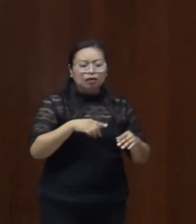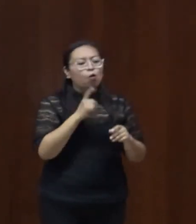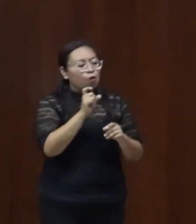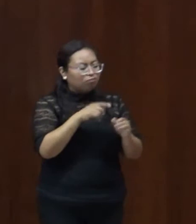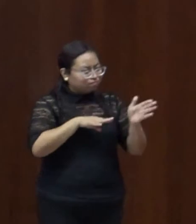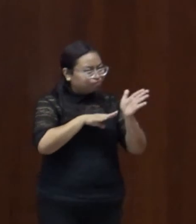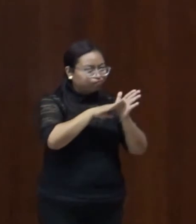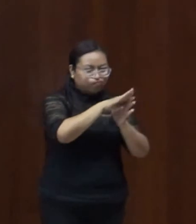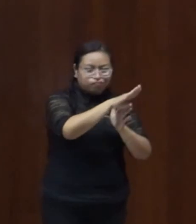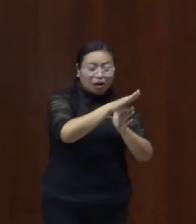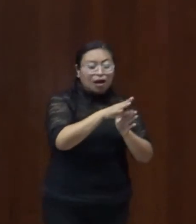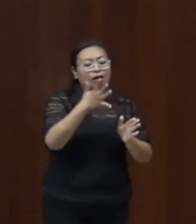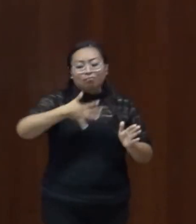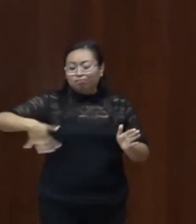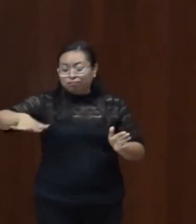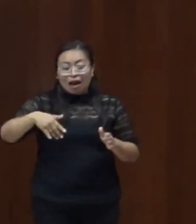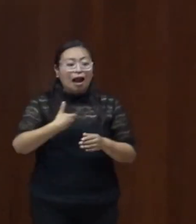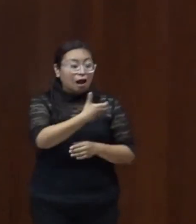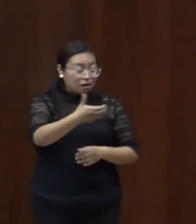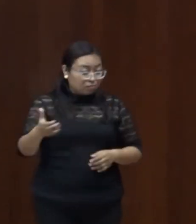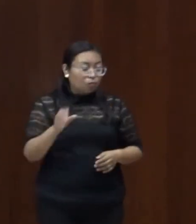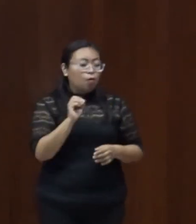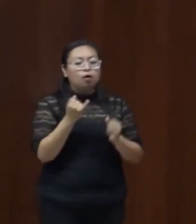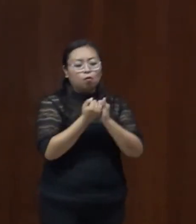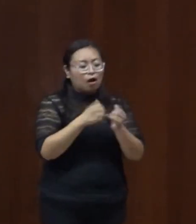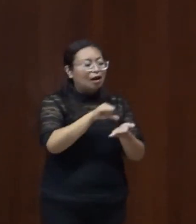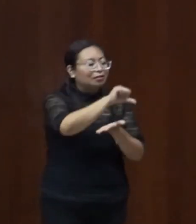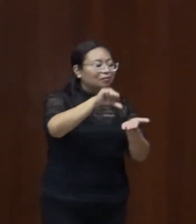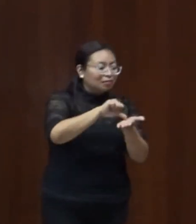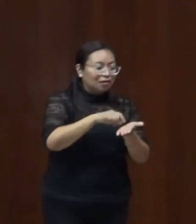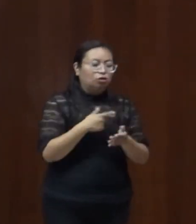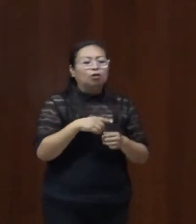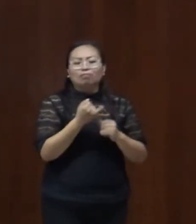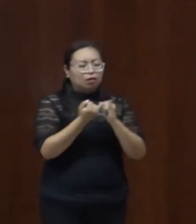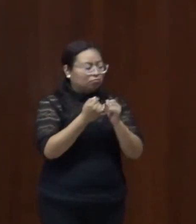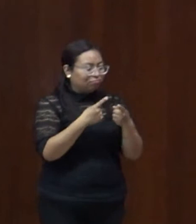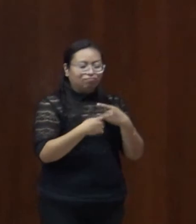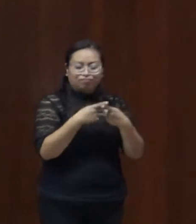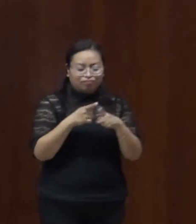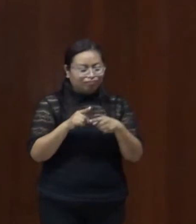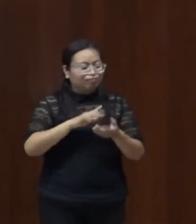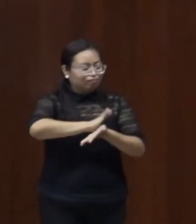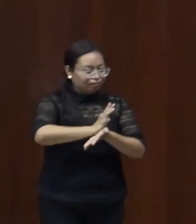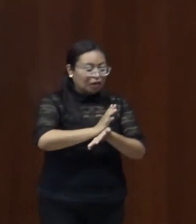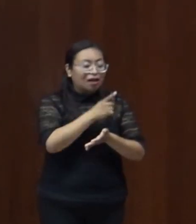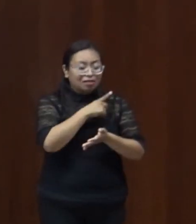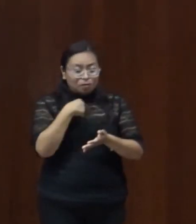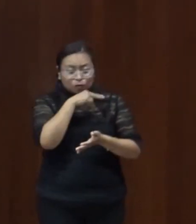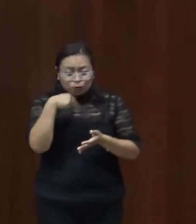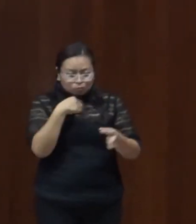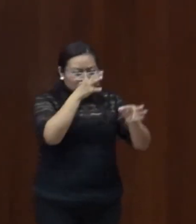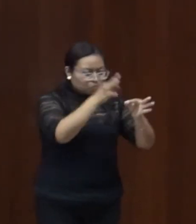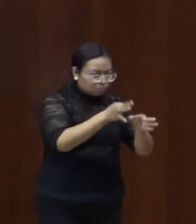tanto en zonas urbanas como rurales, asegurando su participación efectiva en el diseño y la implementación de